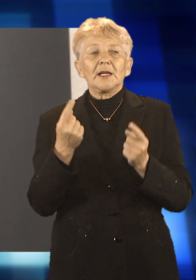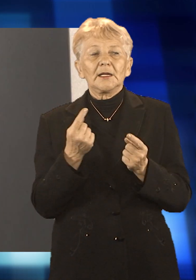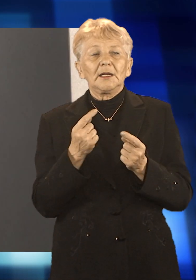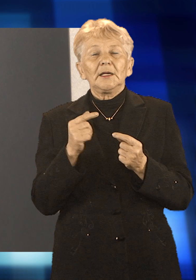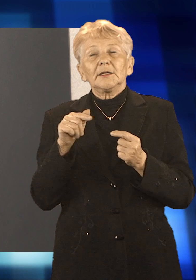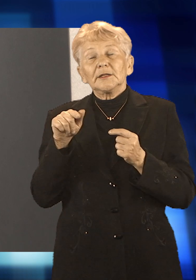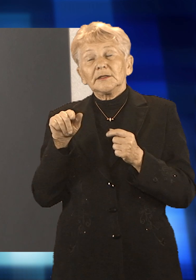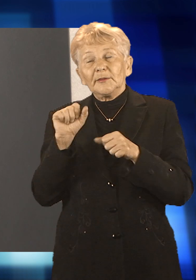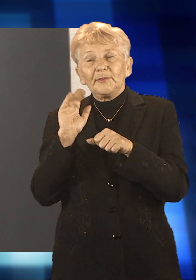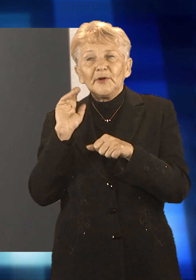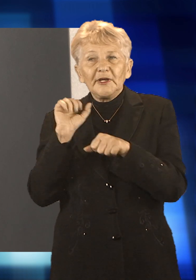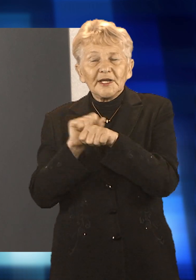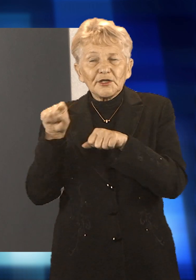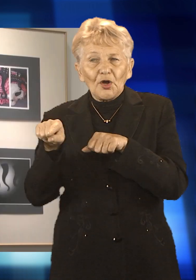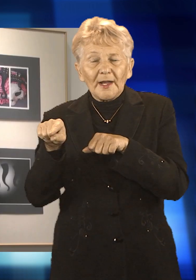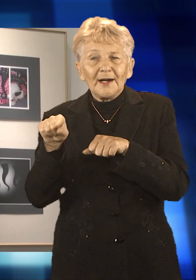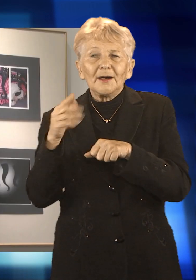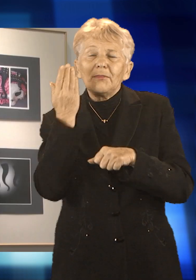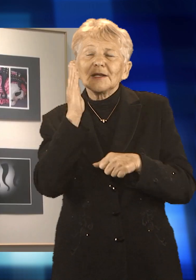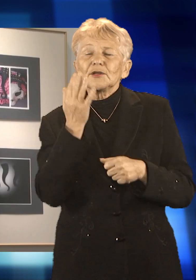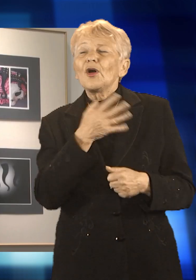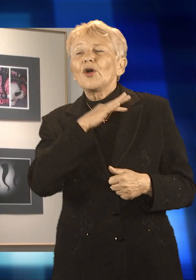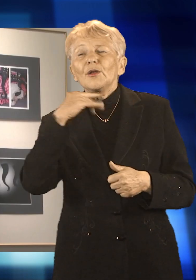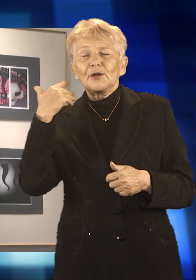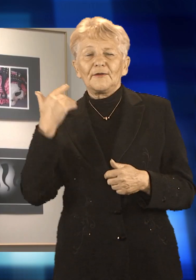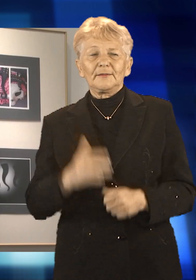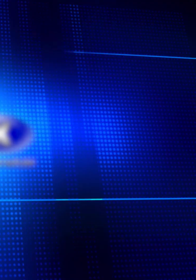od obecnie goszczącej w Gawrze ma być wyjątkowo kolorowa.